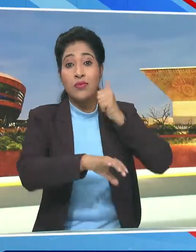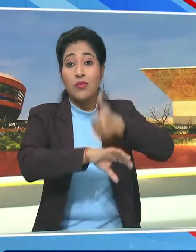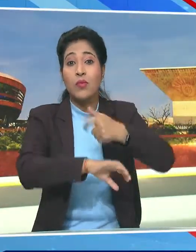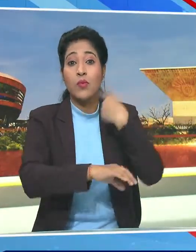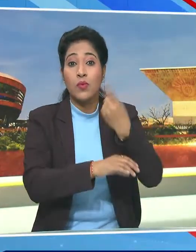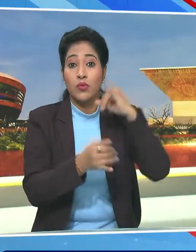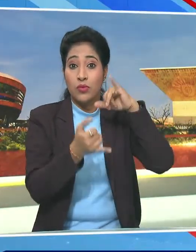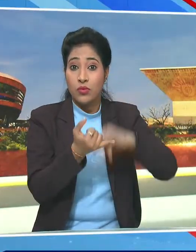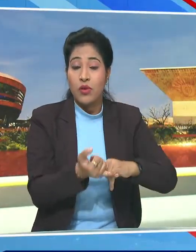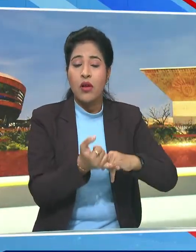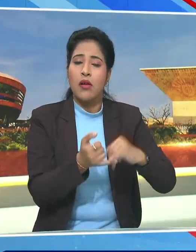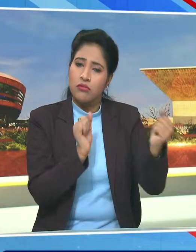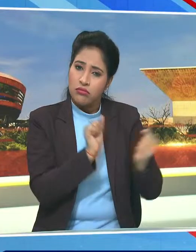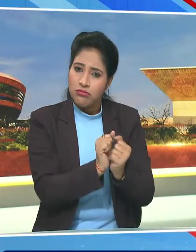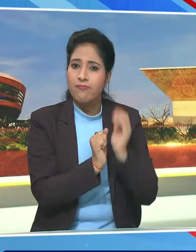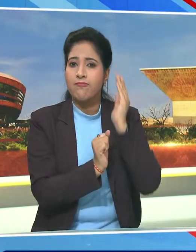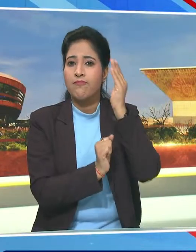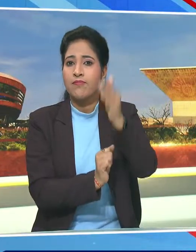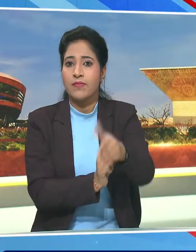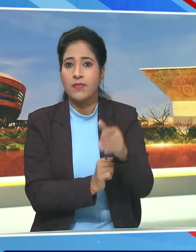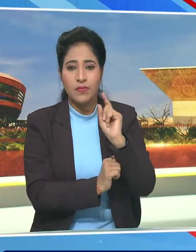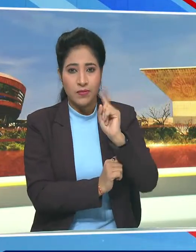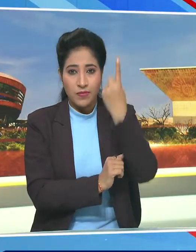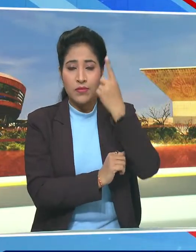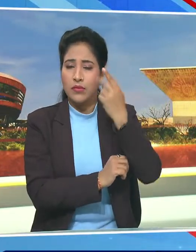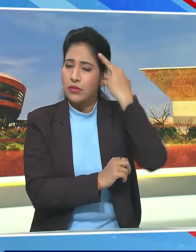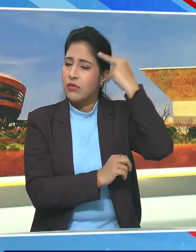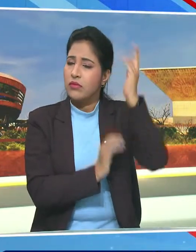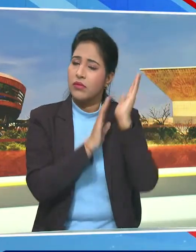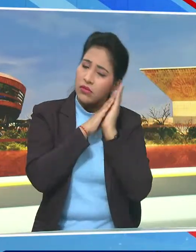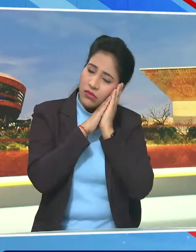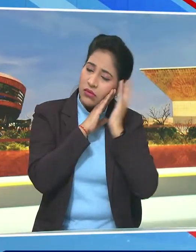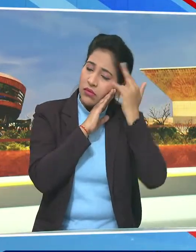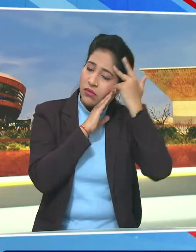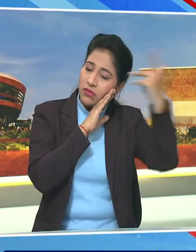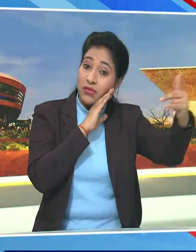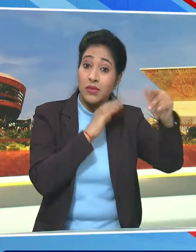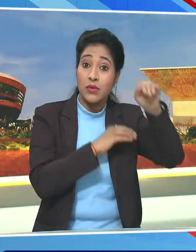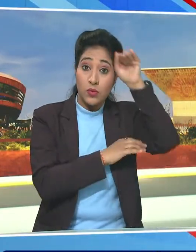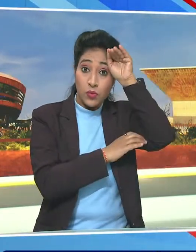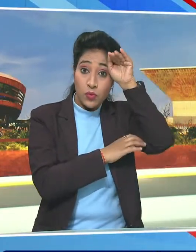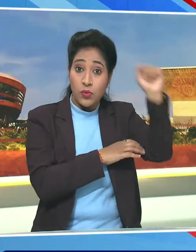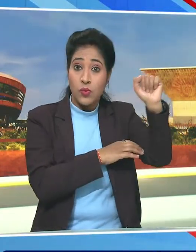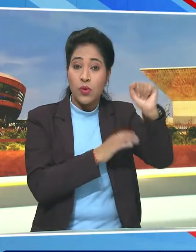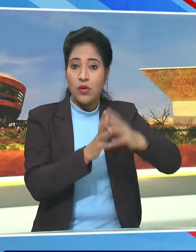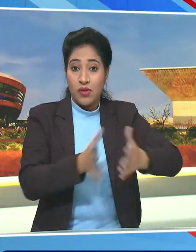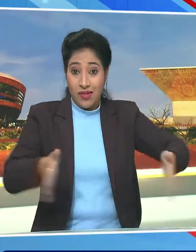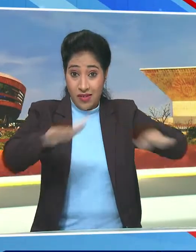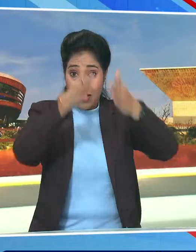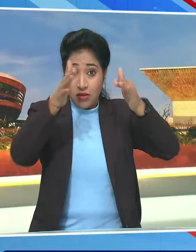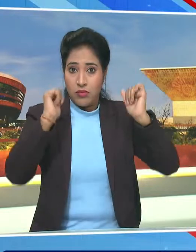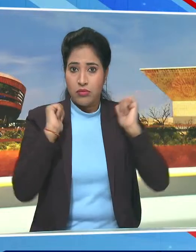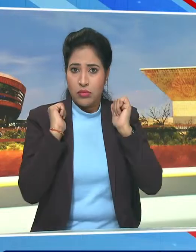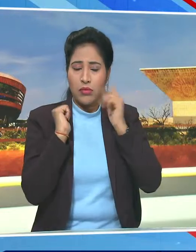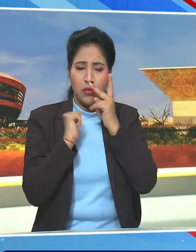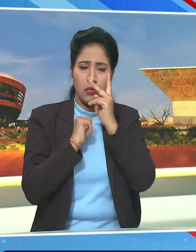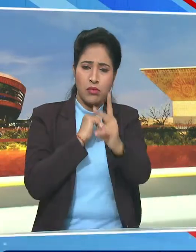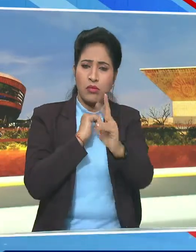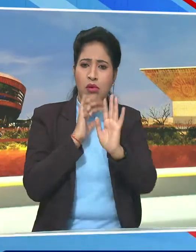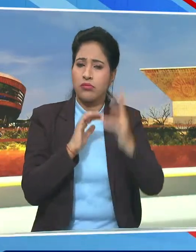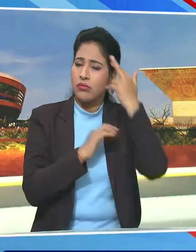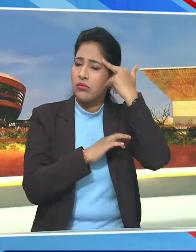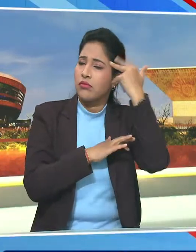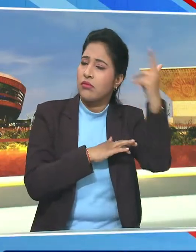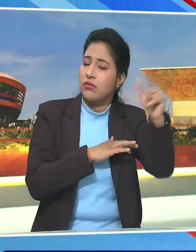स्वामी के साथ वहां गये थे उन्होंने एक बार स्वप्न में भगवान शिव को वहां एक बड़े पथर पर विराचमान देखा था